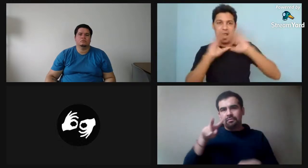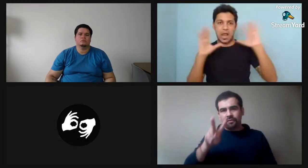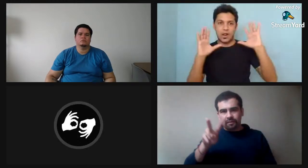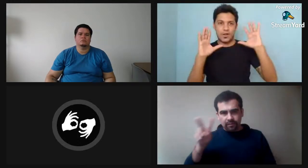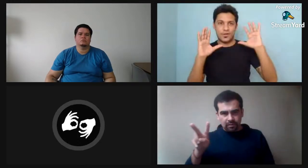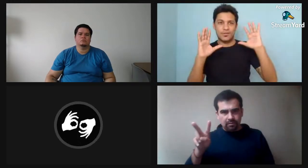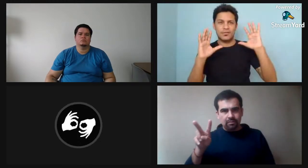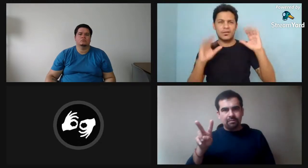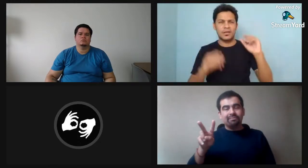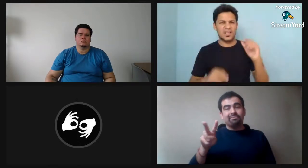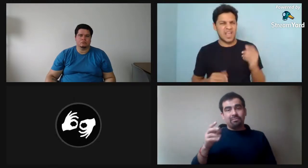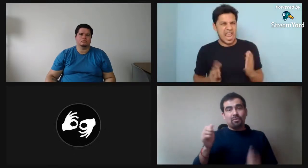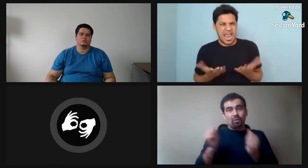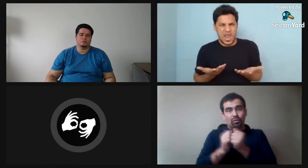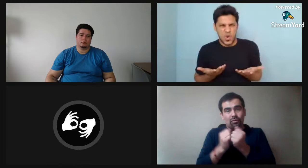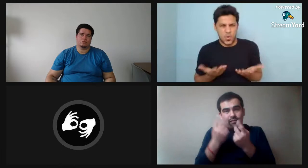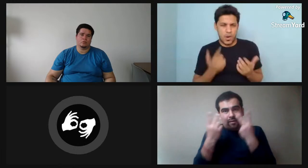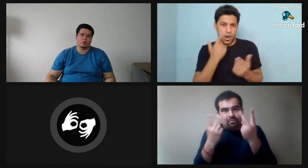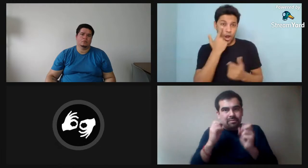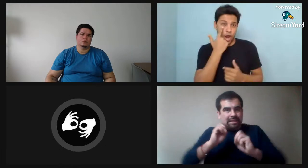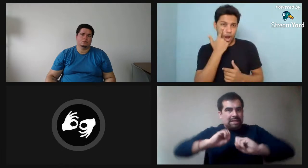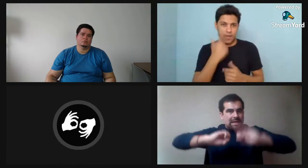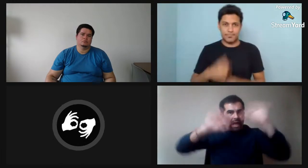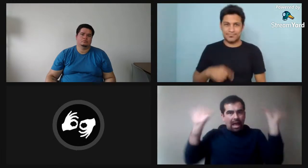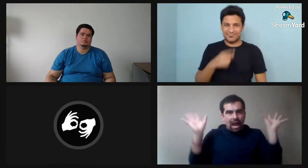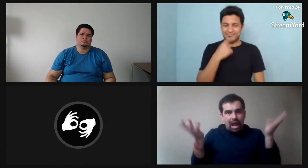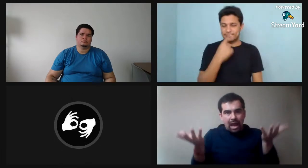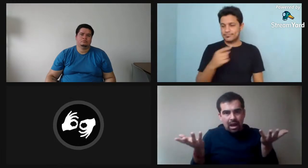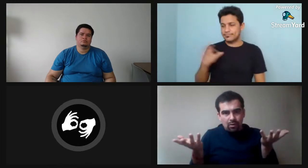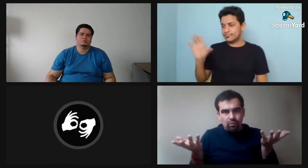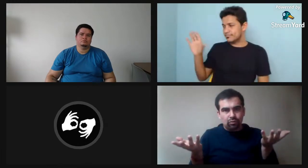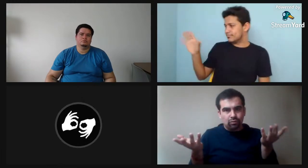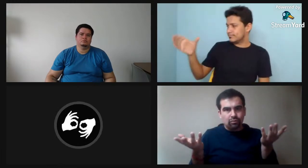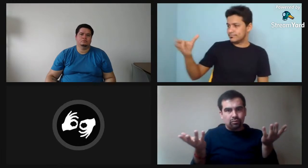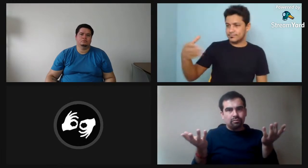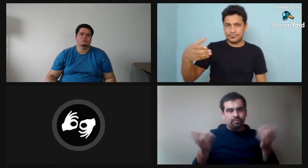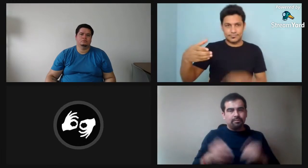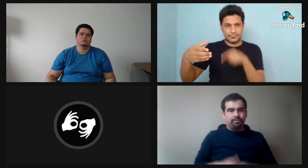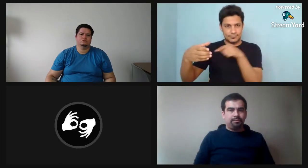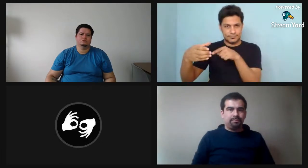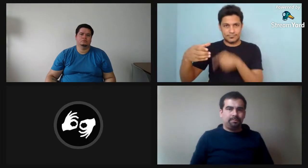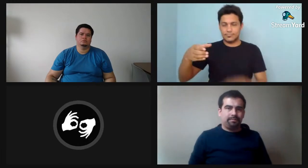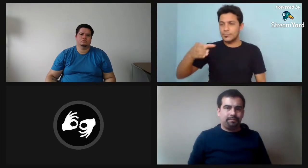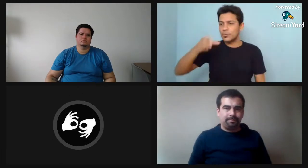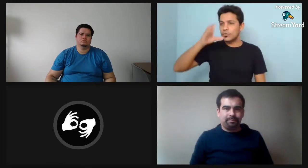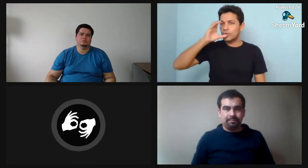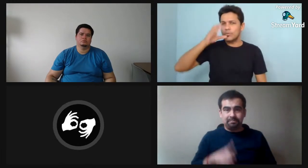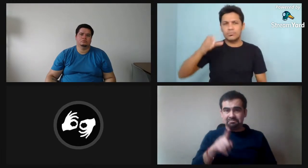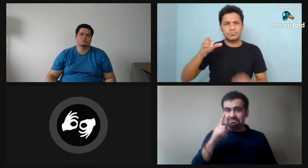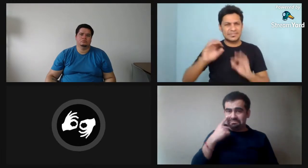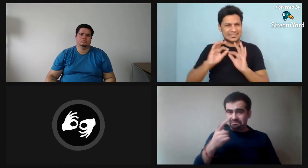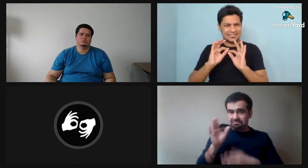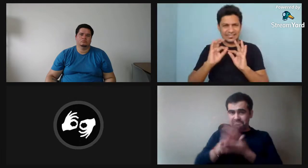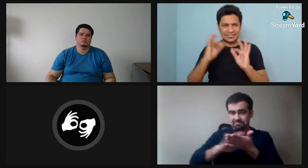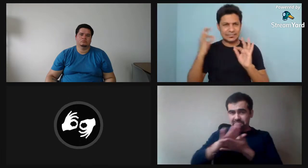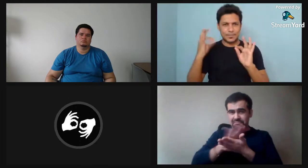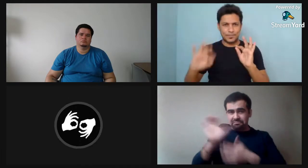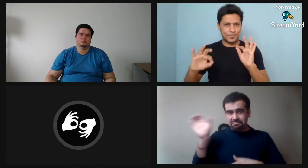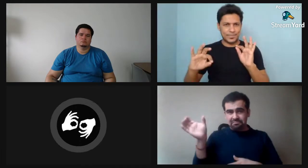En la representación que realiza el mimo, cuando se presenta una mímica, se incorpora el vernáculo visual. Mire,